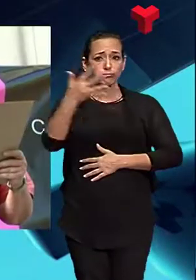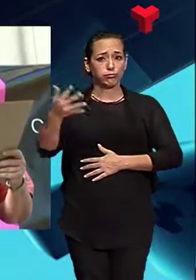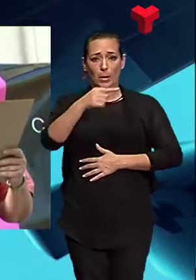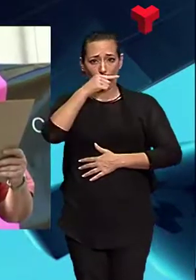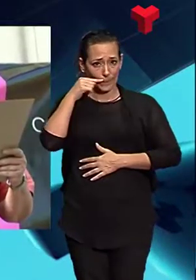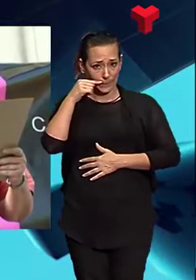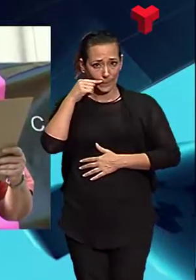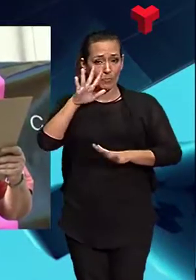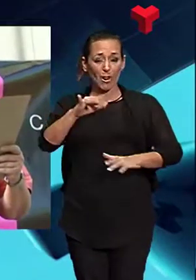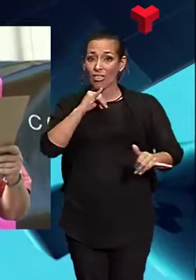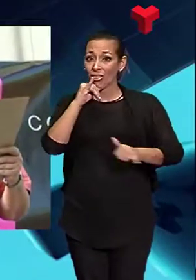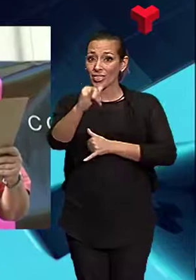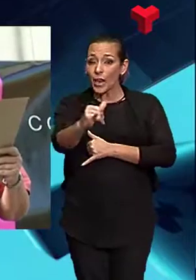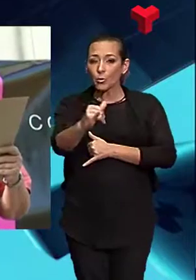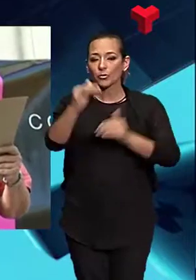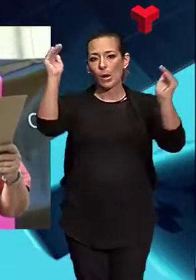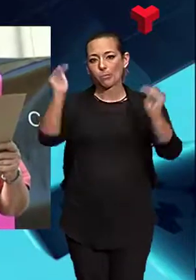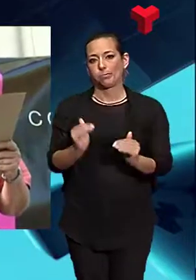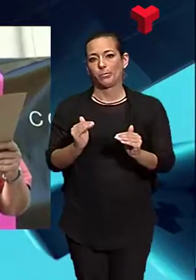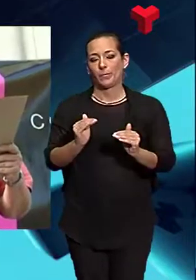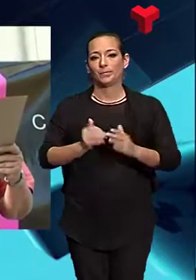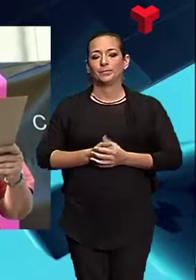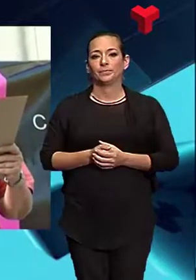però les denúncies han baixat.